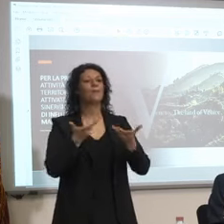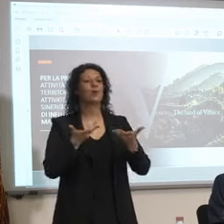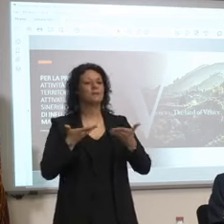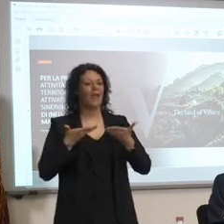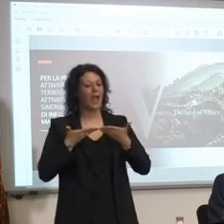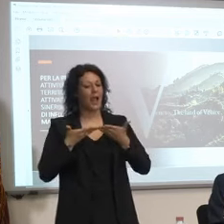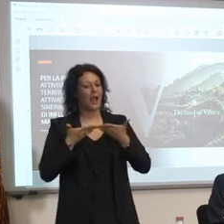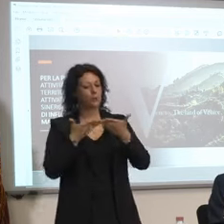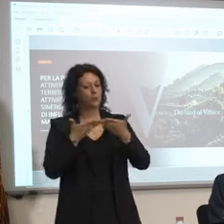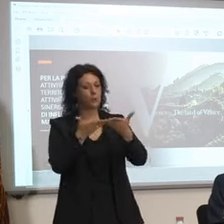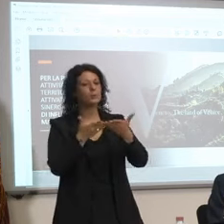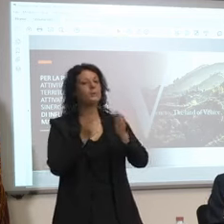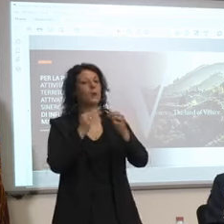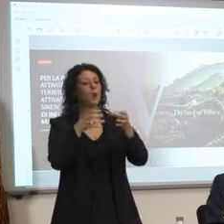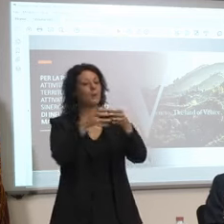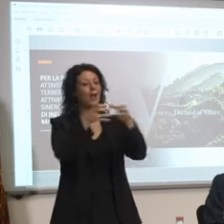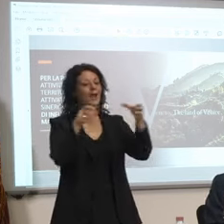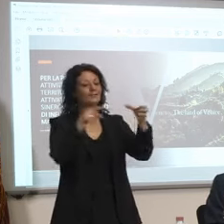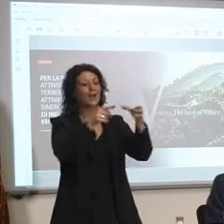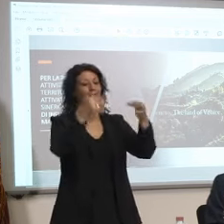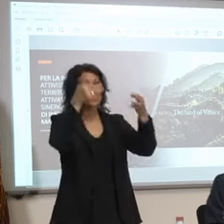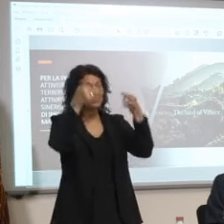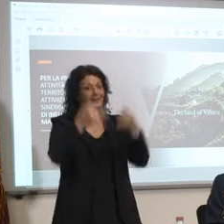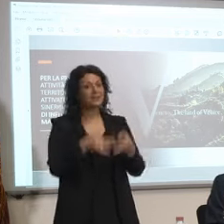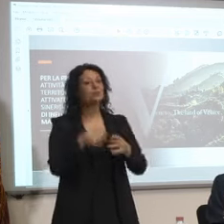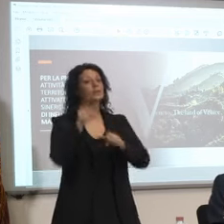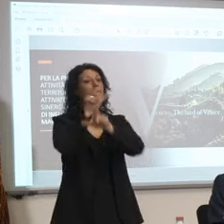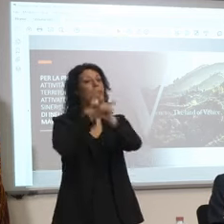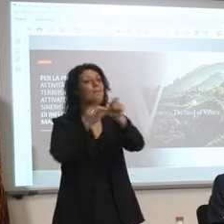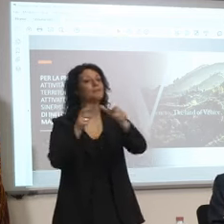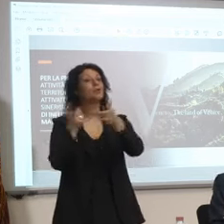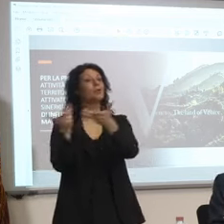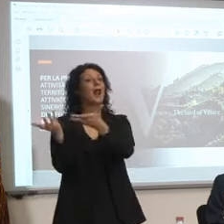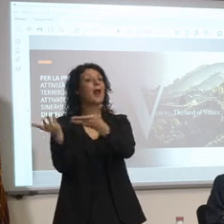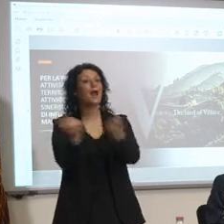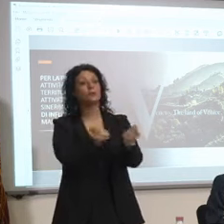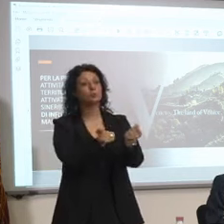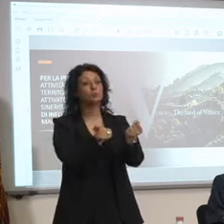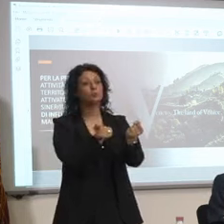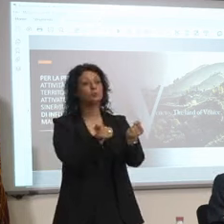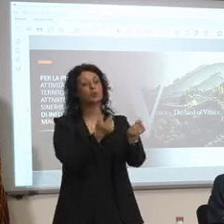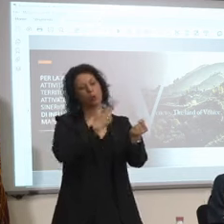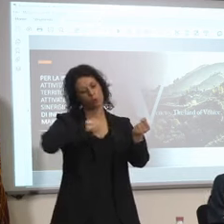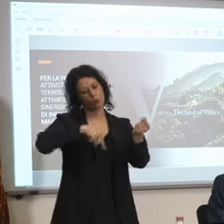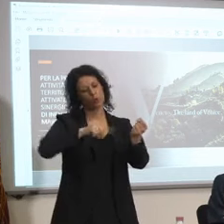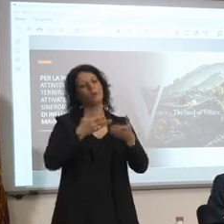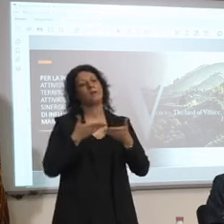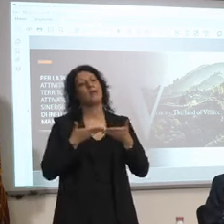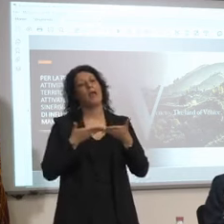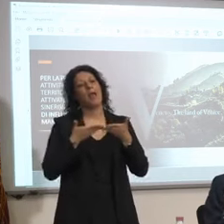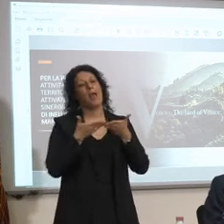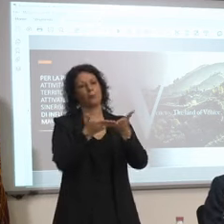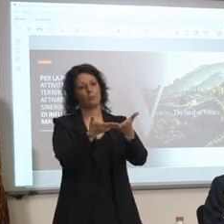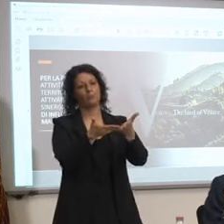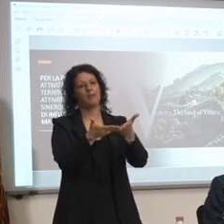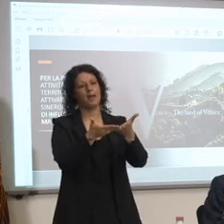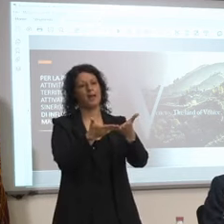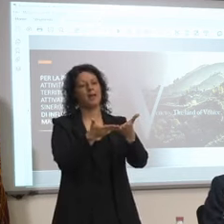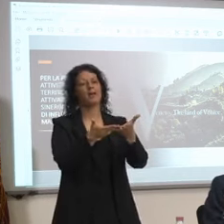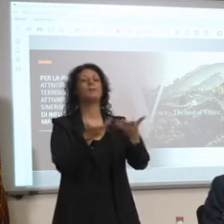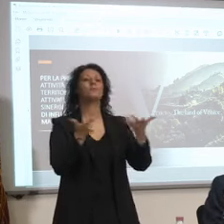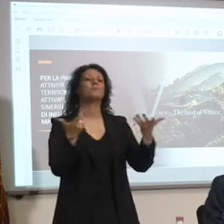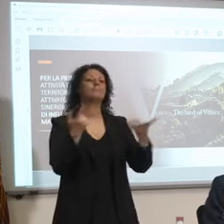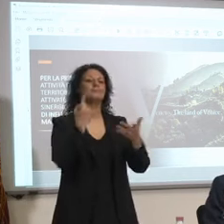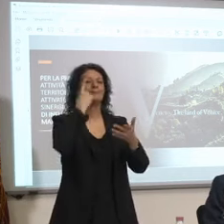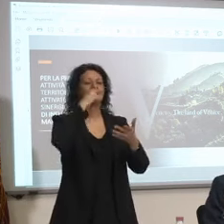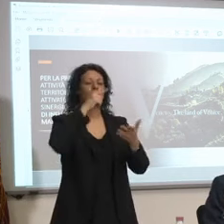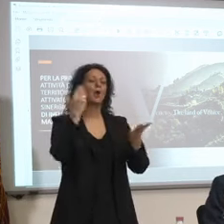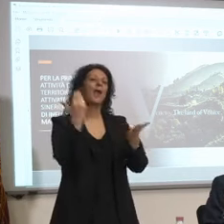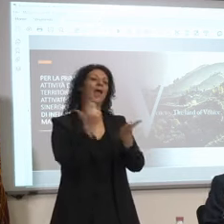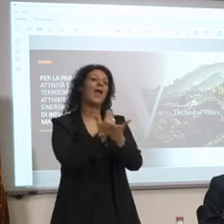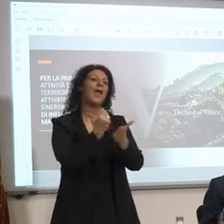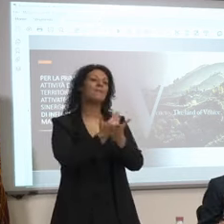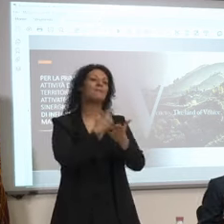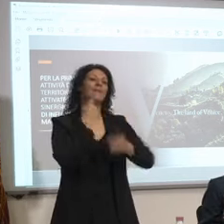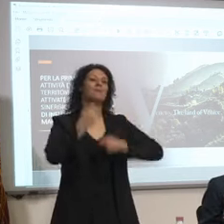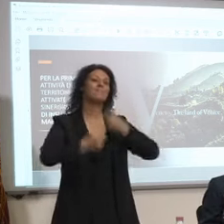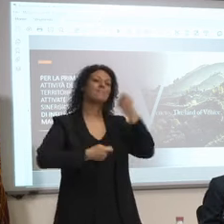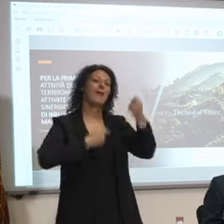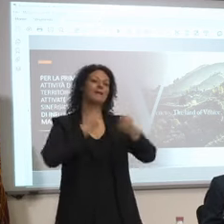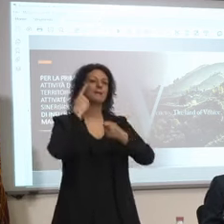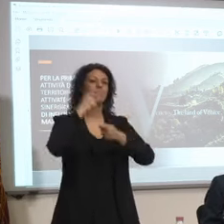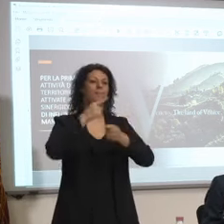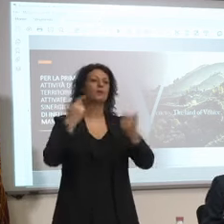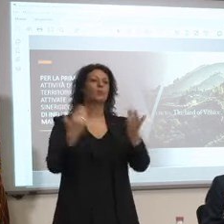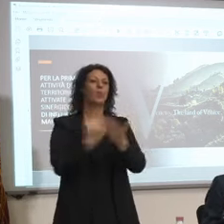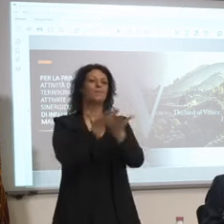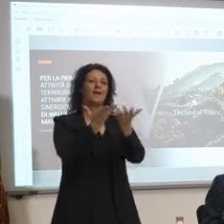assumono personale e quindi riusciremo a togliergli gran parte del costo diciamo del personale però questo